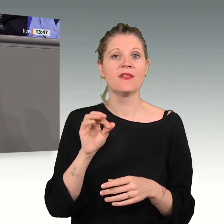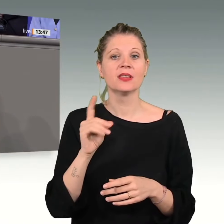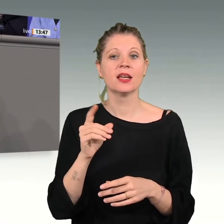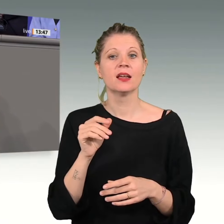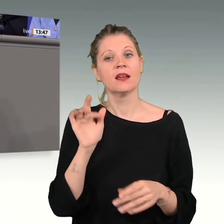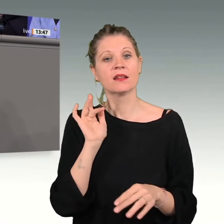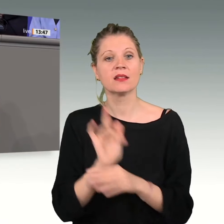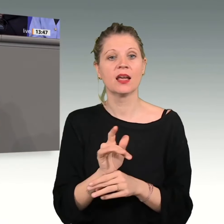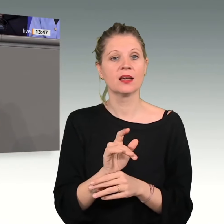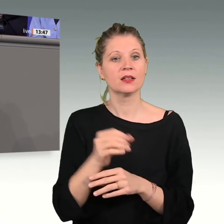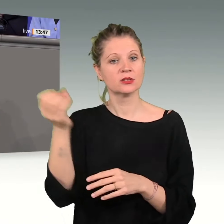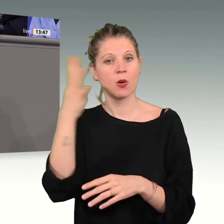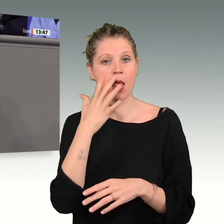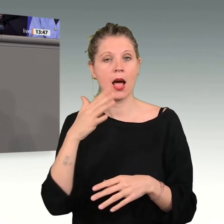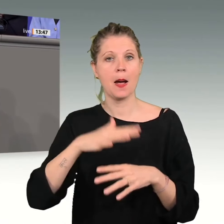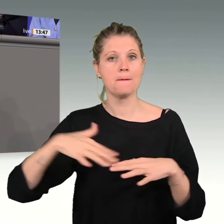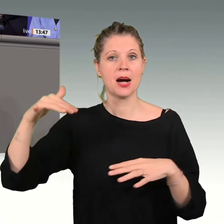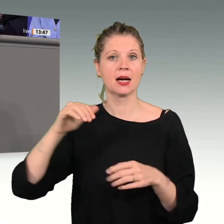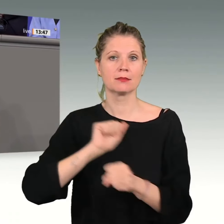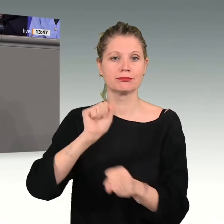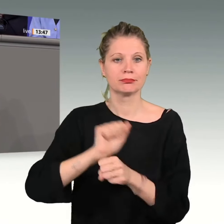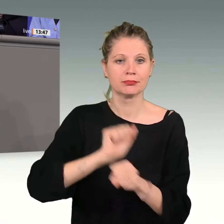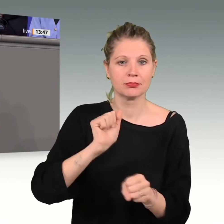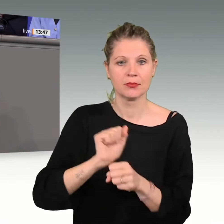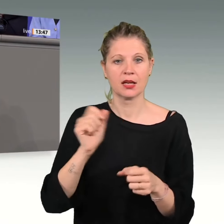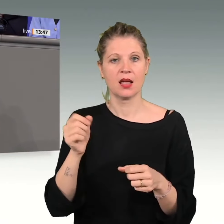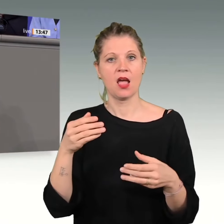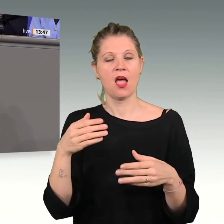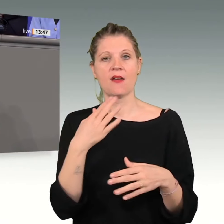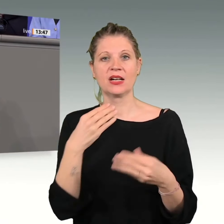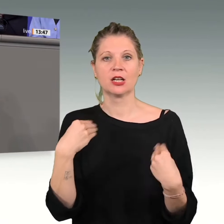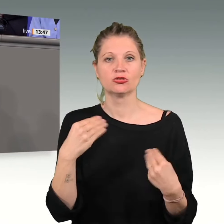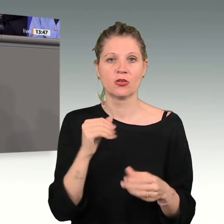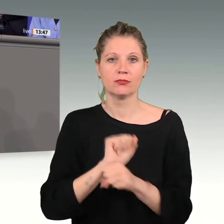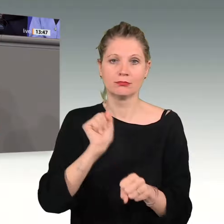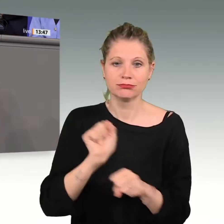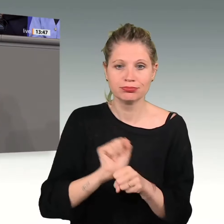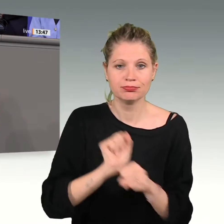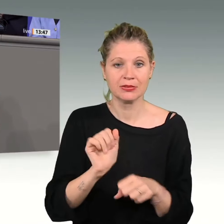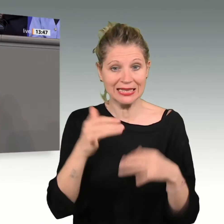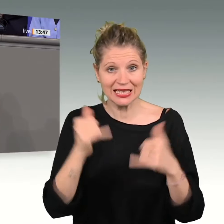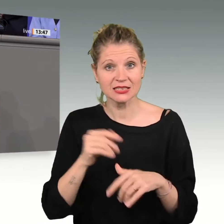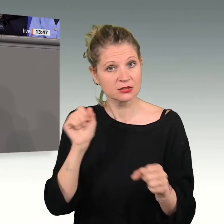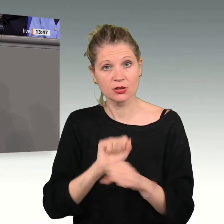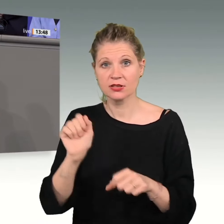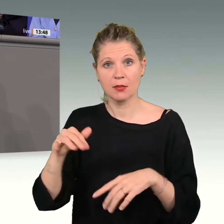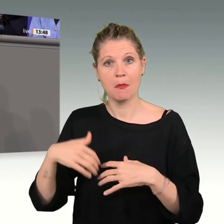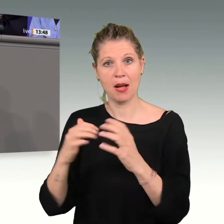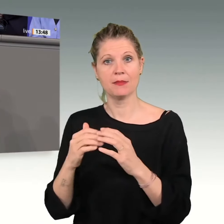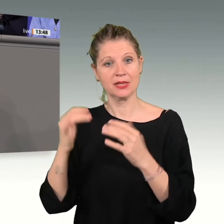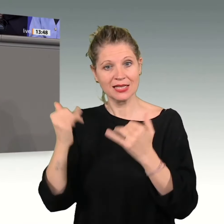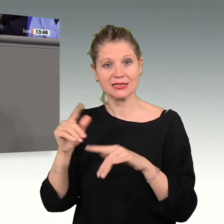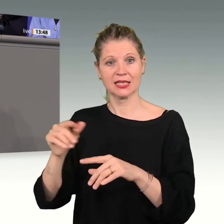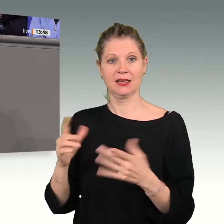synthetische Biomethanproduktion. Dieser Energiepark finanziert eine Begegnungsstätte und diverse kommunale Projekte und macht auch noch den